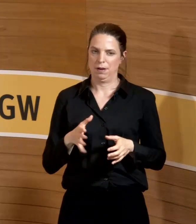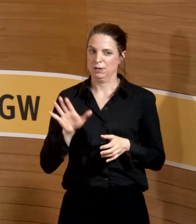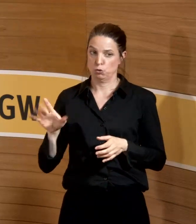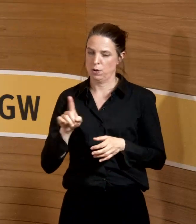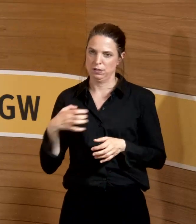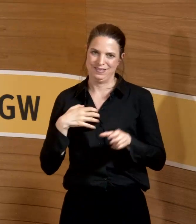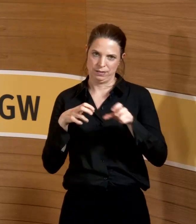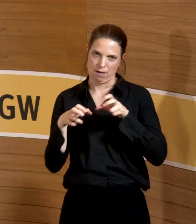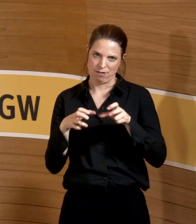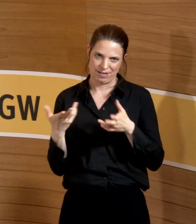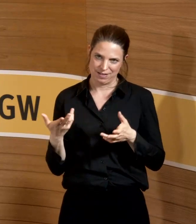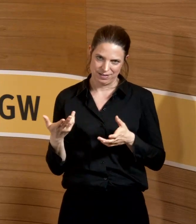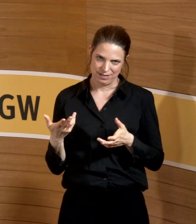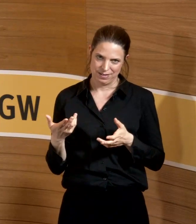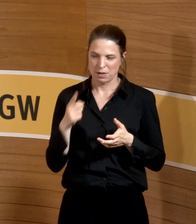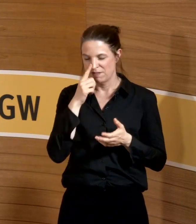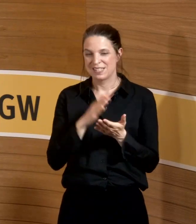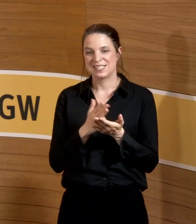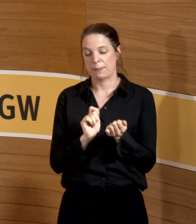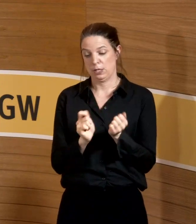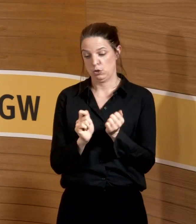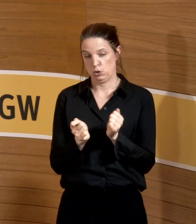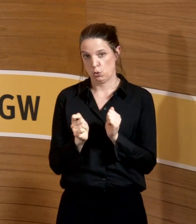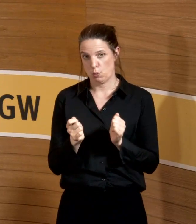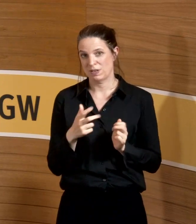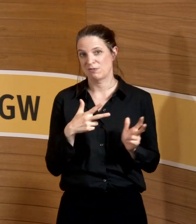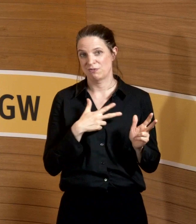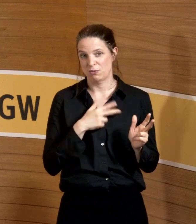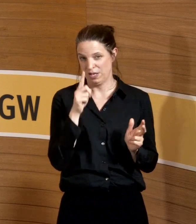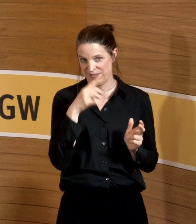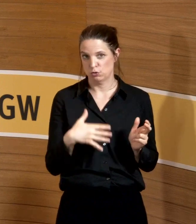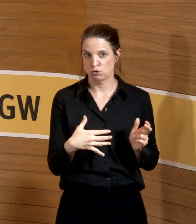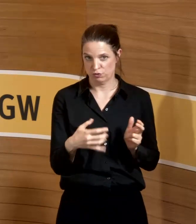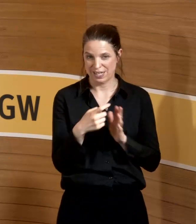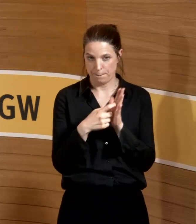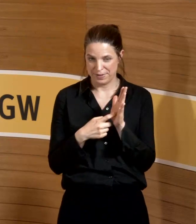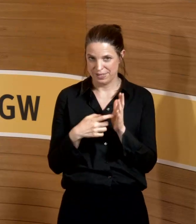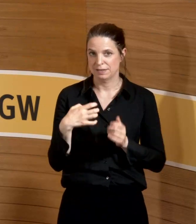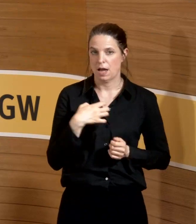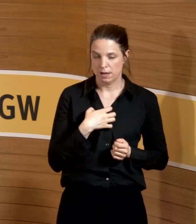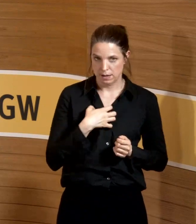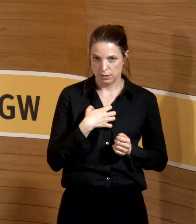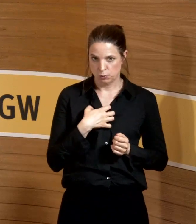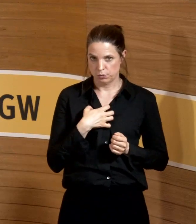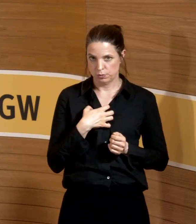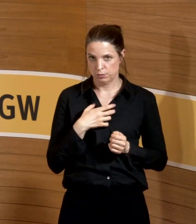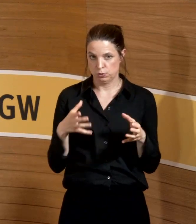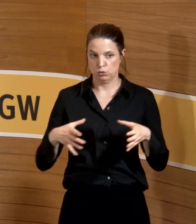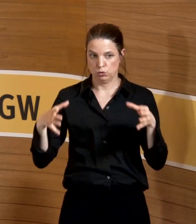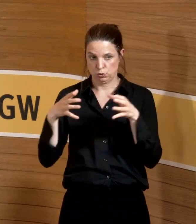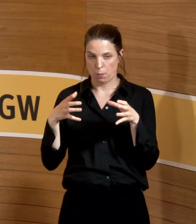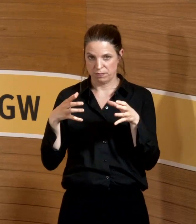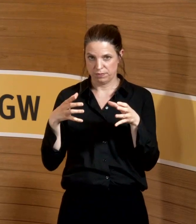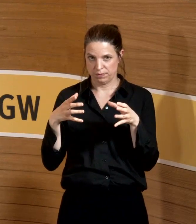Aber wenn man das so uminterpretieren würde, dass tatsächlich bei schwangerschaftsbedingten Erkrankungen der Topf